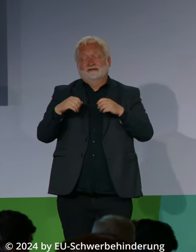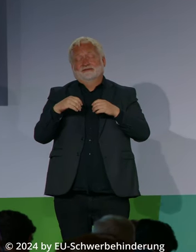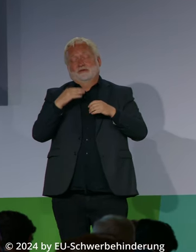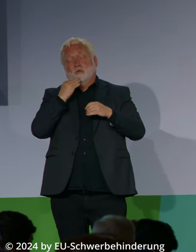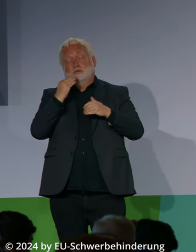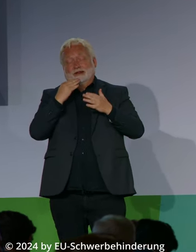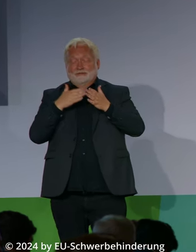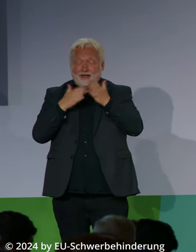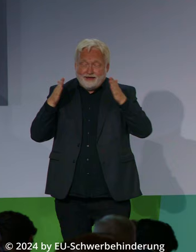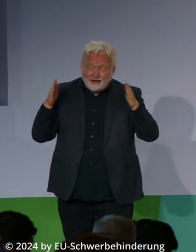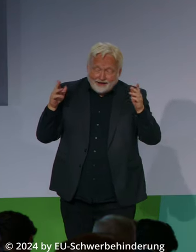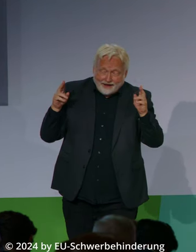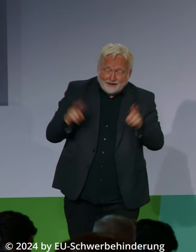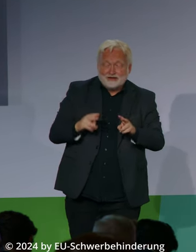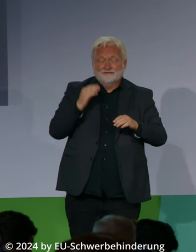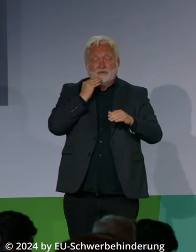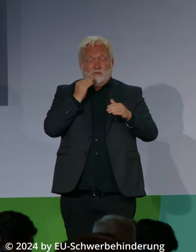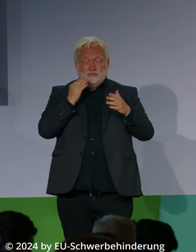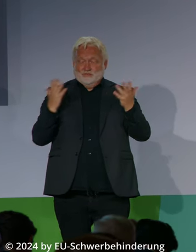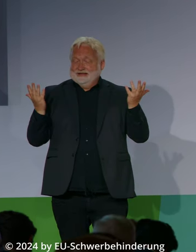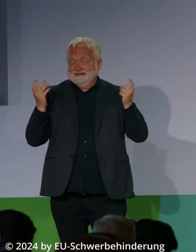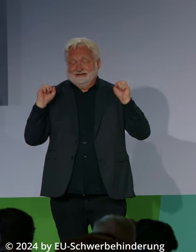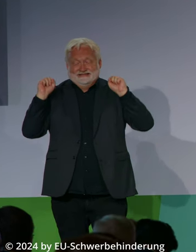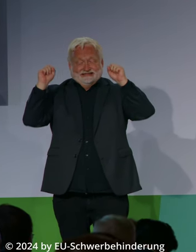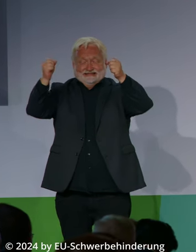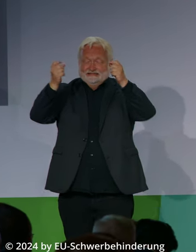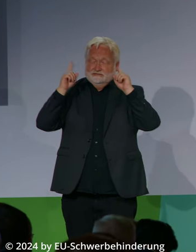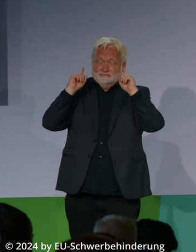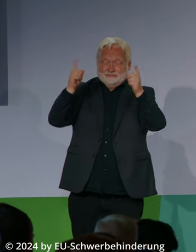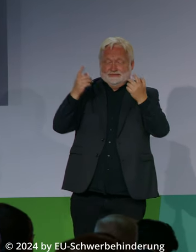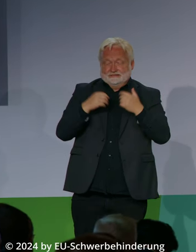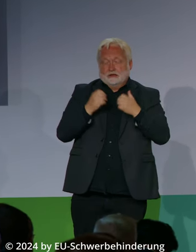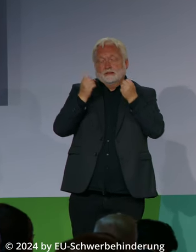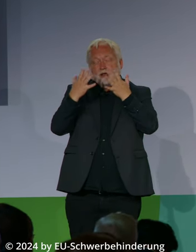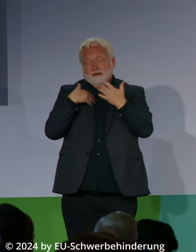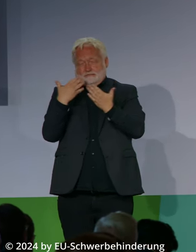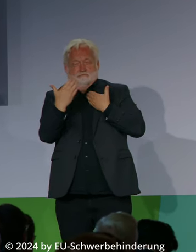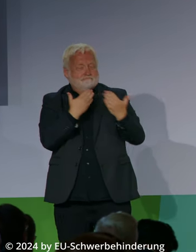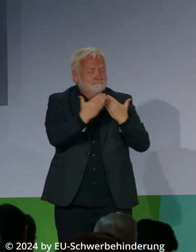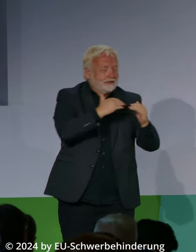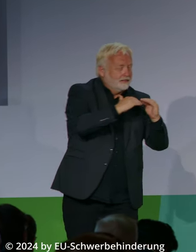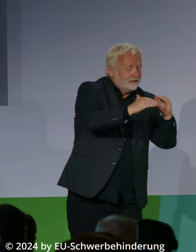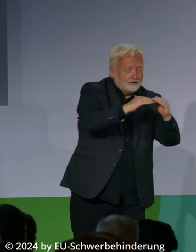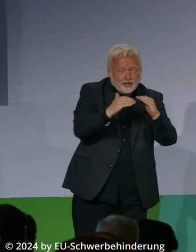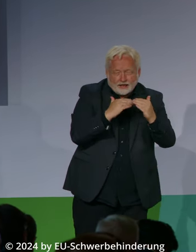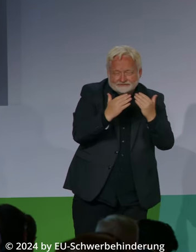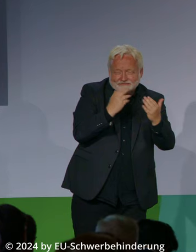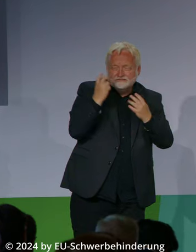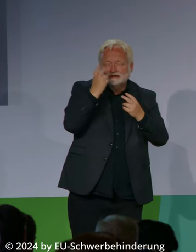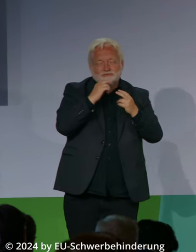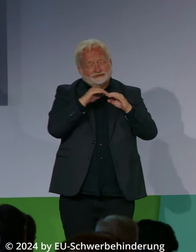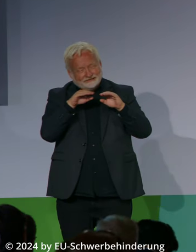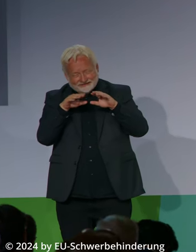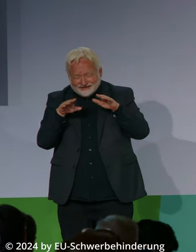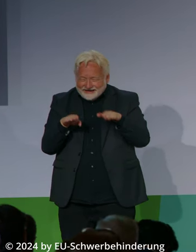Nahverkehr abzuschaffen. Dazu sind wir mit den Ländern im Gespräch. Wir wollen das gemeinsam hinkriegen. Wir sind dabei,